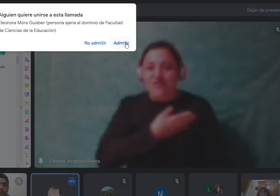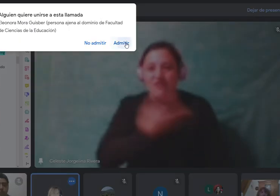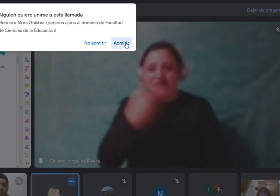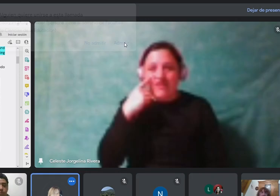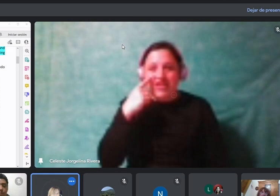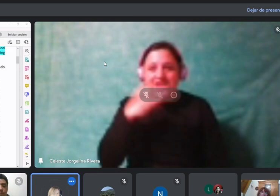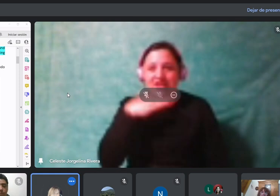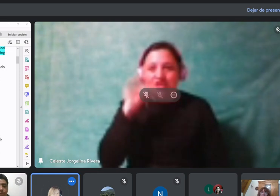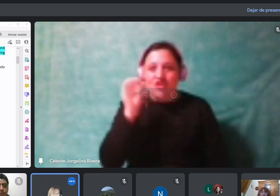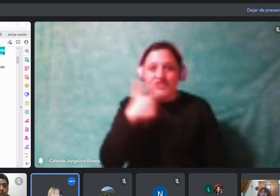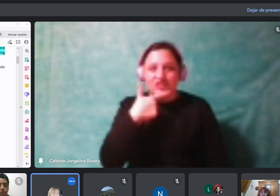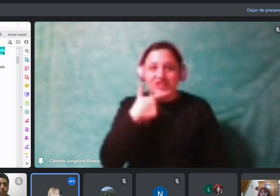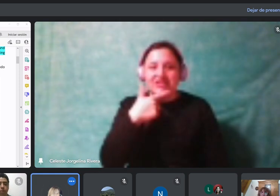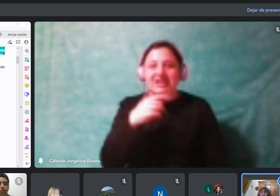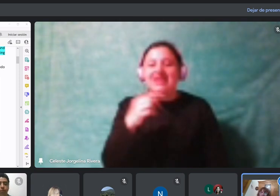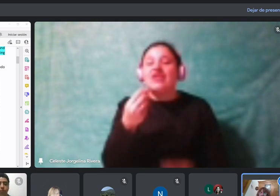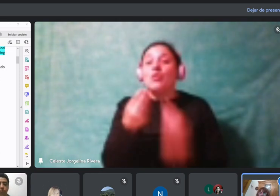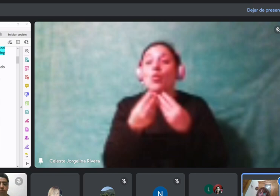Yes.